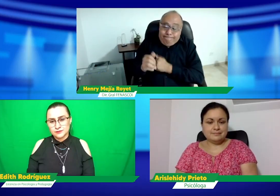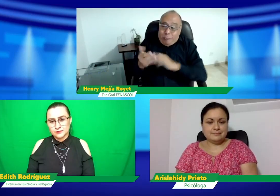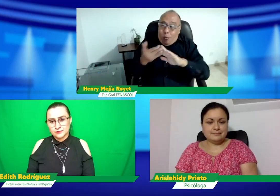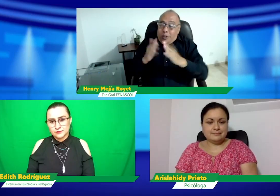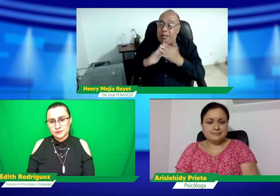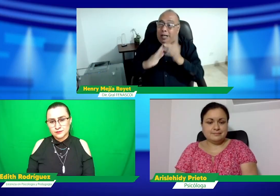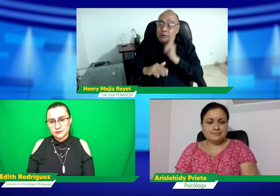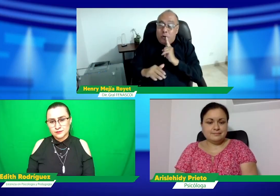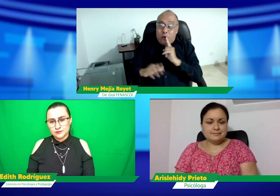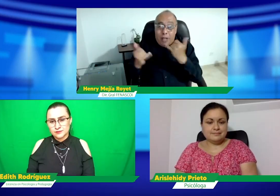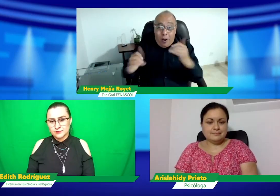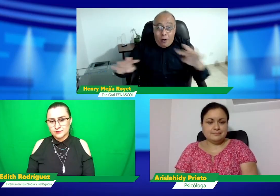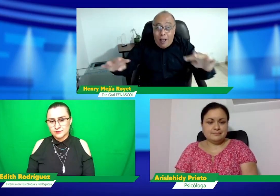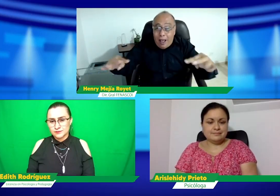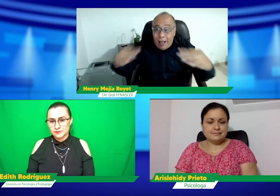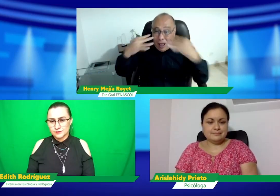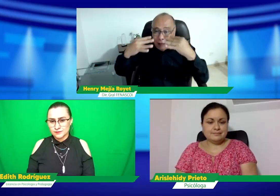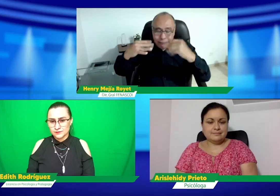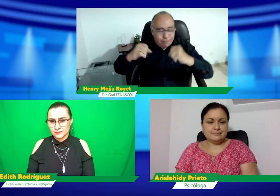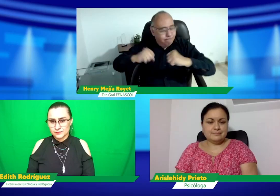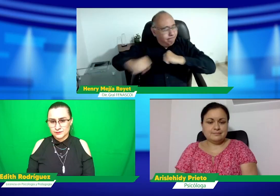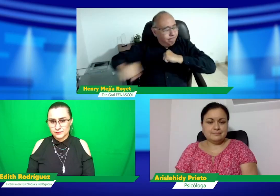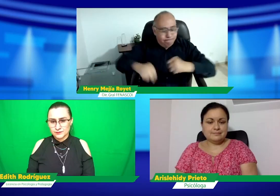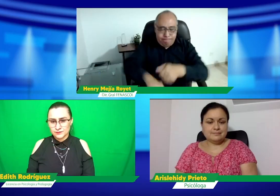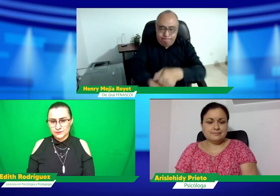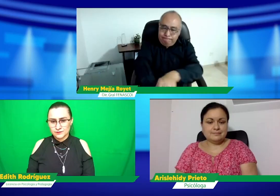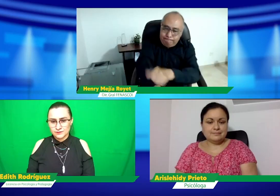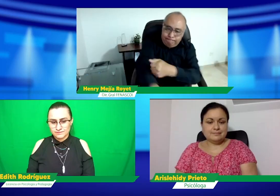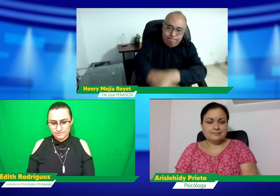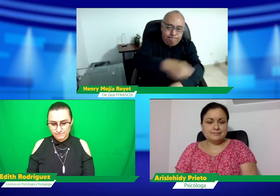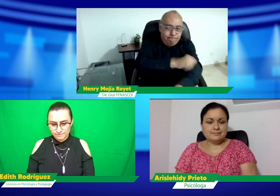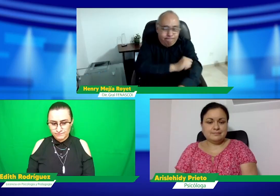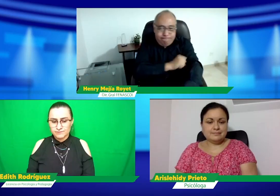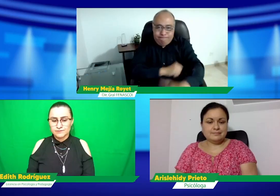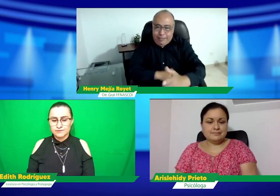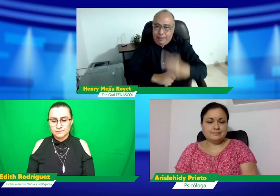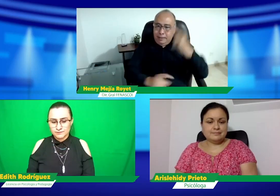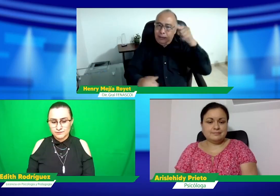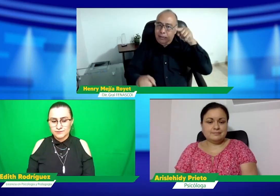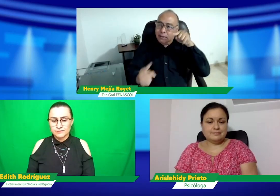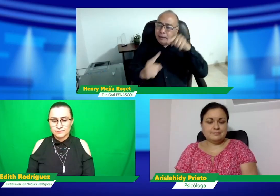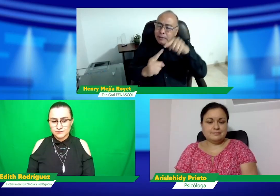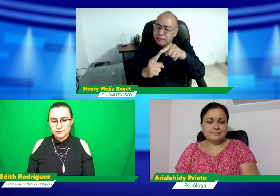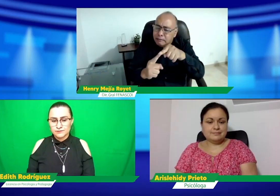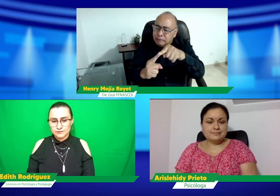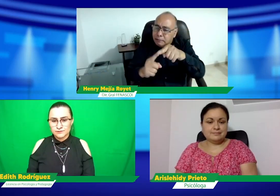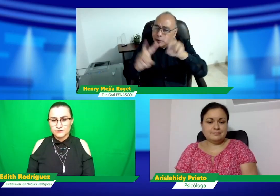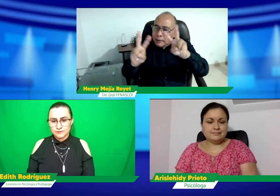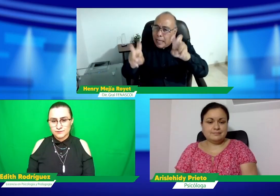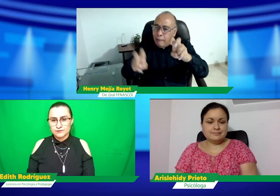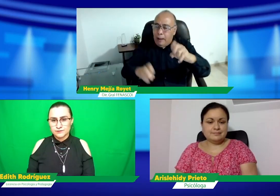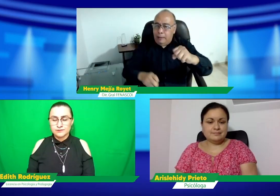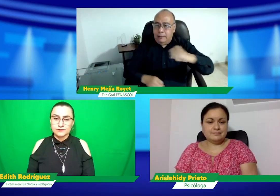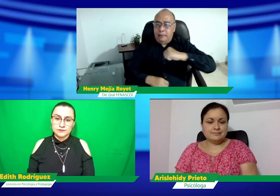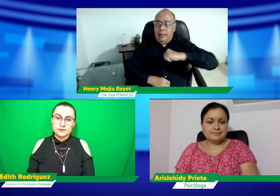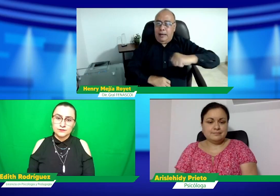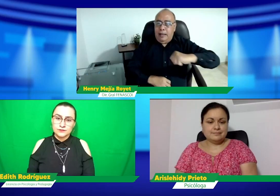gobernaciones, así que pues es algo complicado para la comunidad pero a la vez es un llamado a la